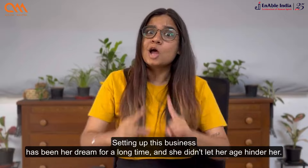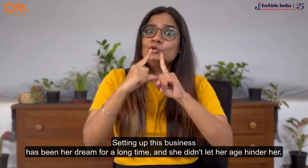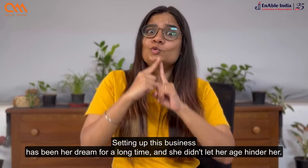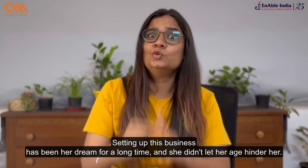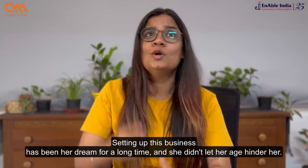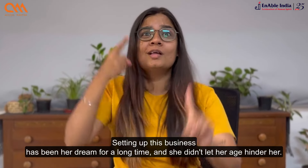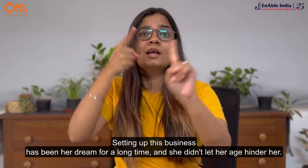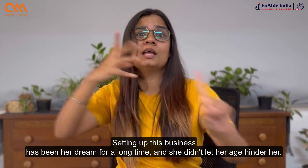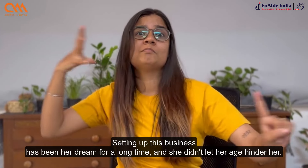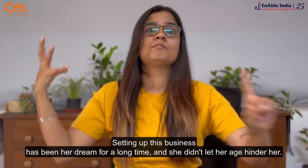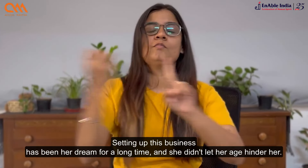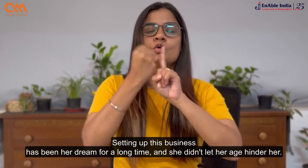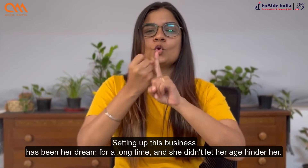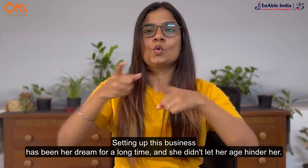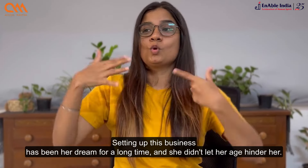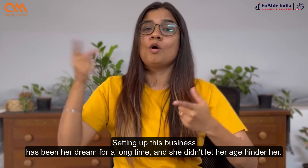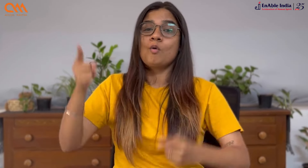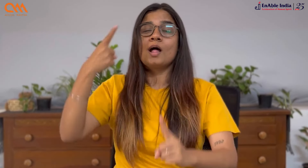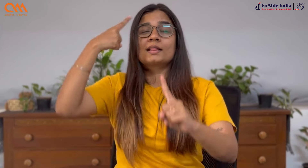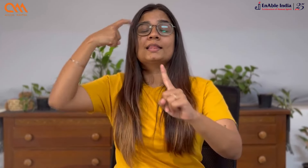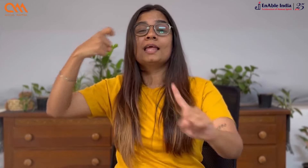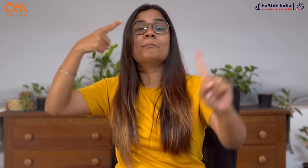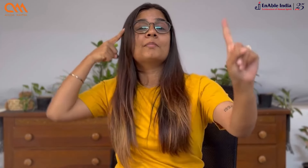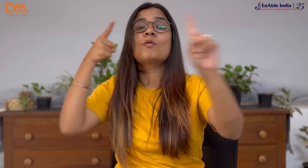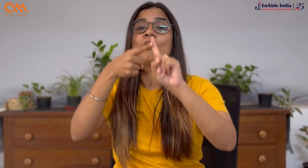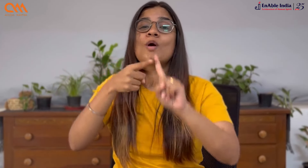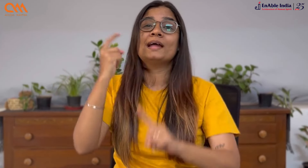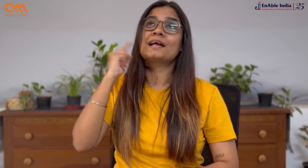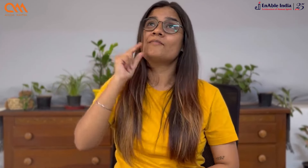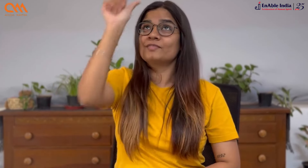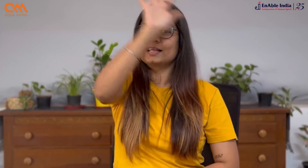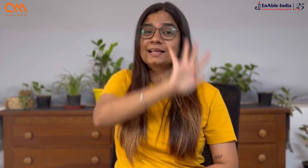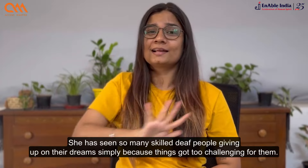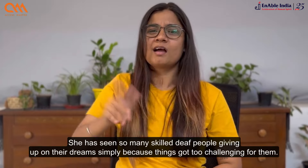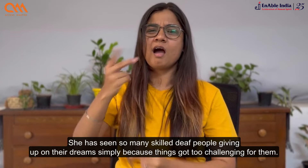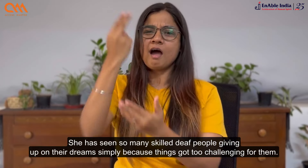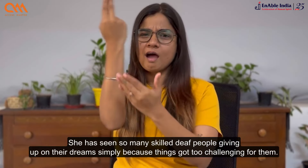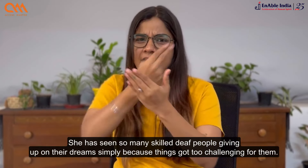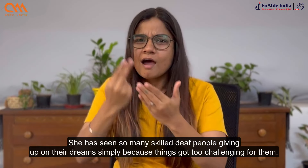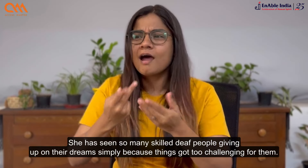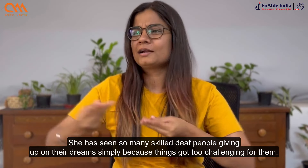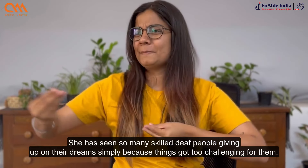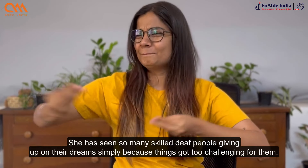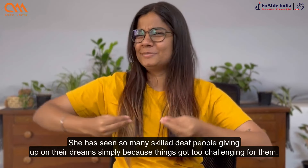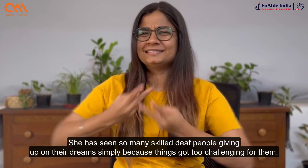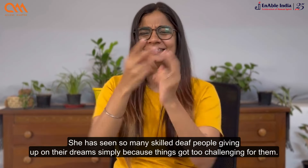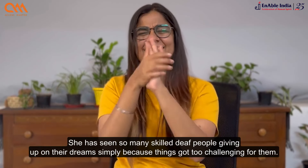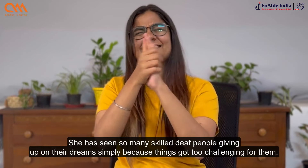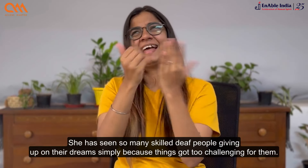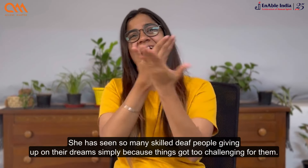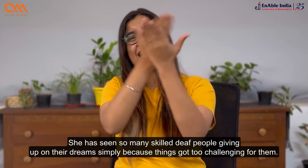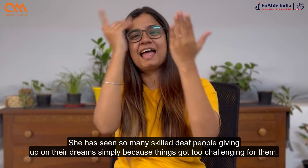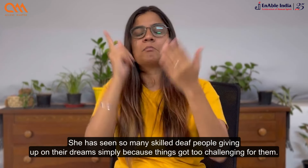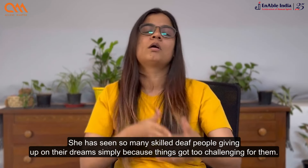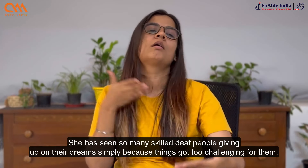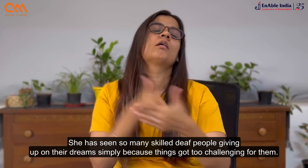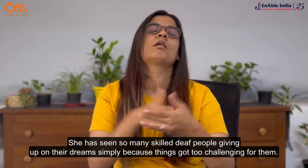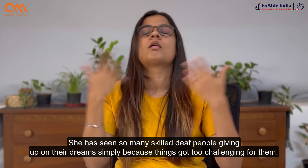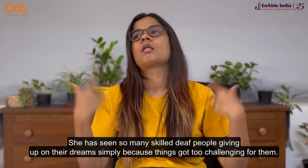तो क्योंकि चीजें उनके लिए बहुत चुनोती पूर्ण हो गई थी। उन सभी बधिर व्यक्तियों के लिए जो अपने कोशल